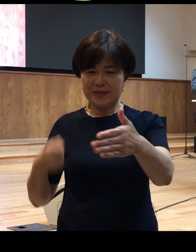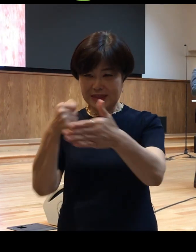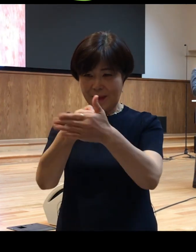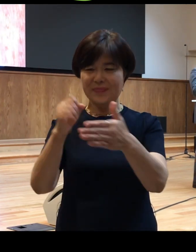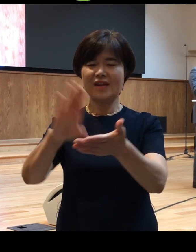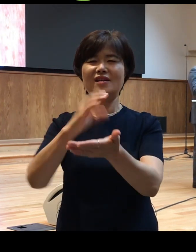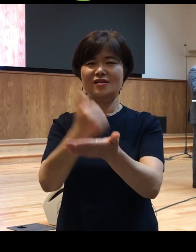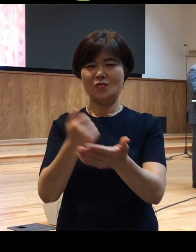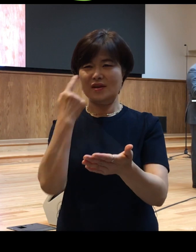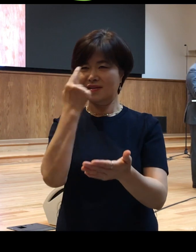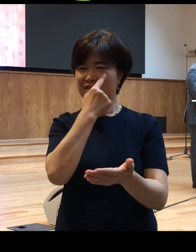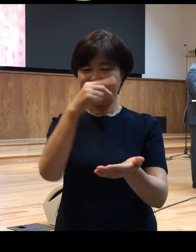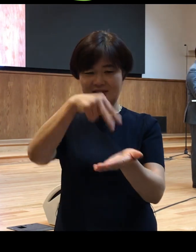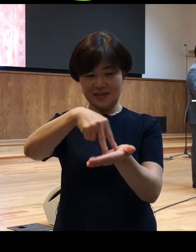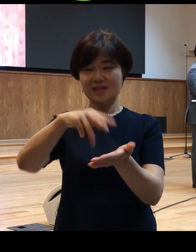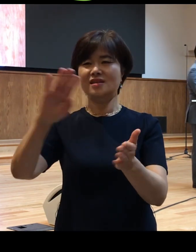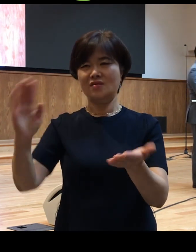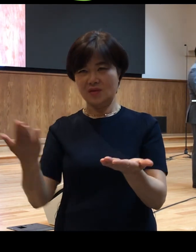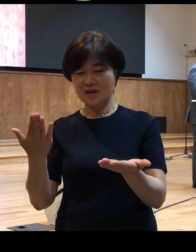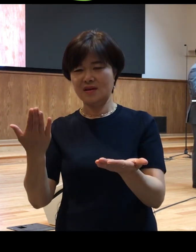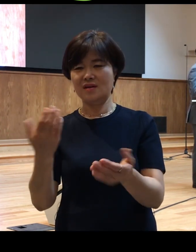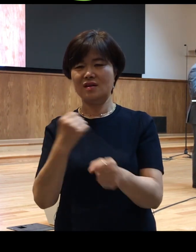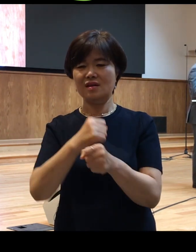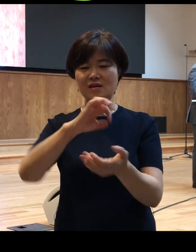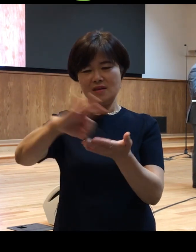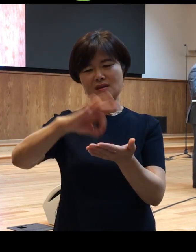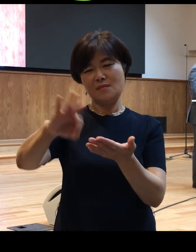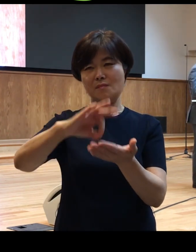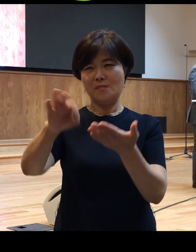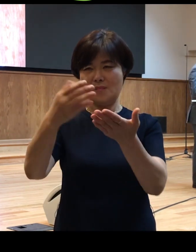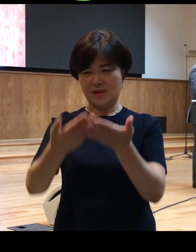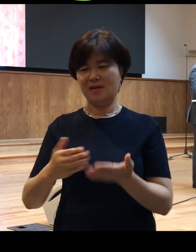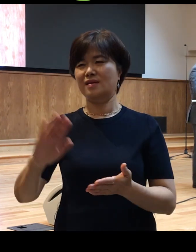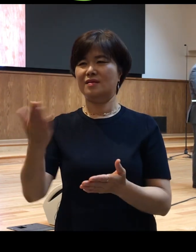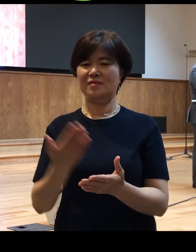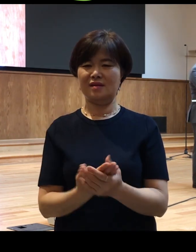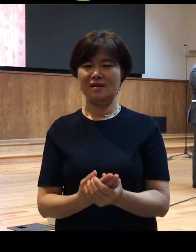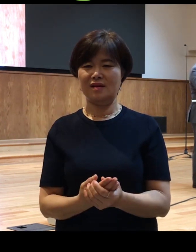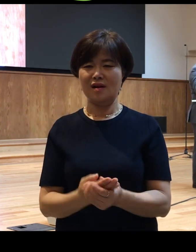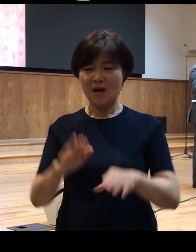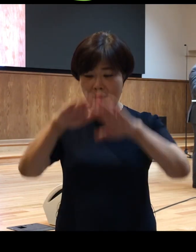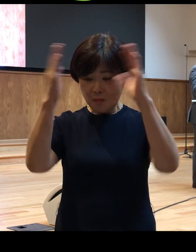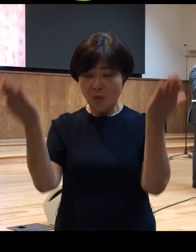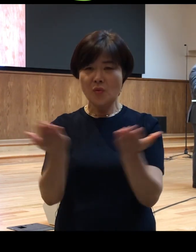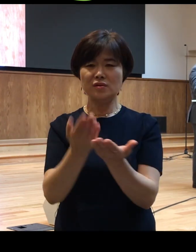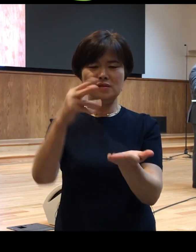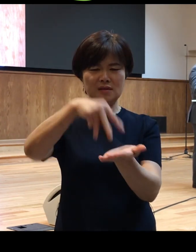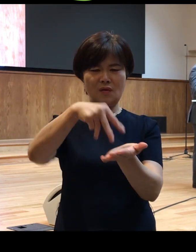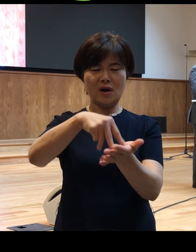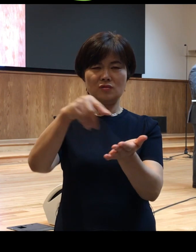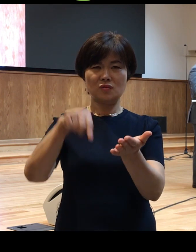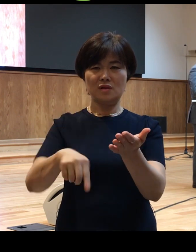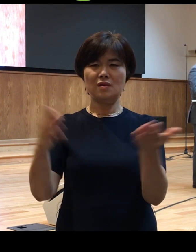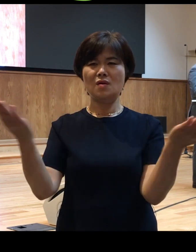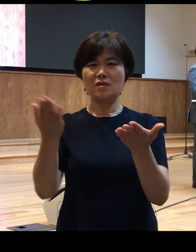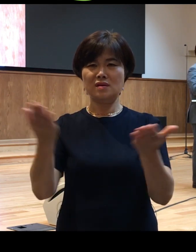증인이 되어야 그런 역사에 쓰임받을 수 있는 것입니다 그럼 모든 상황 속에서 역사하시는 하나님 가장